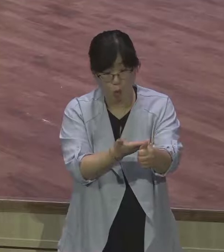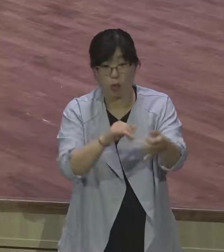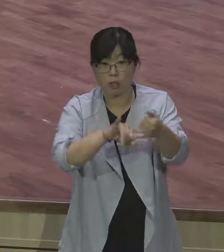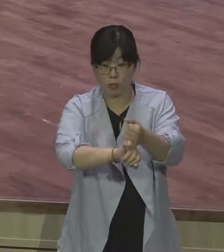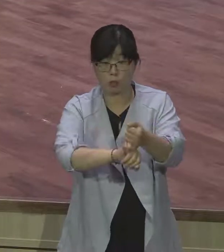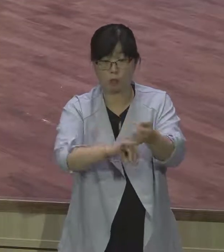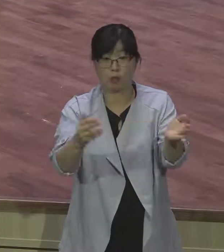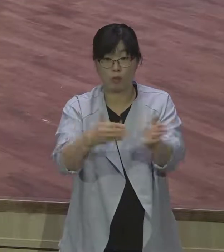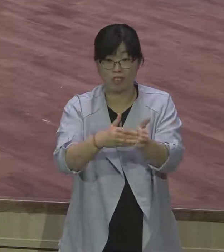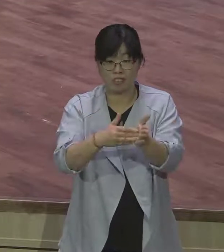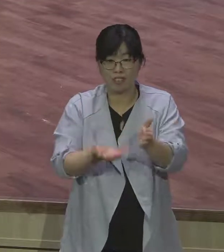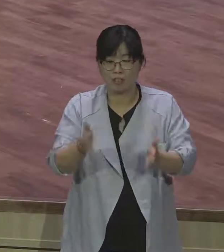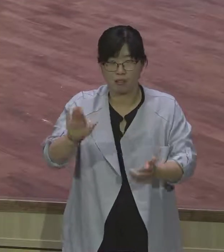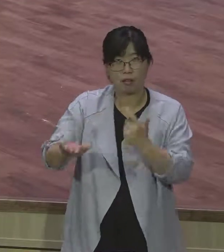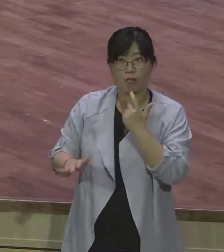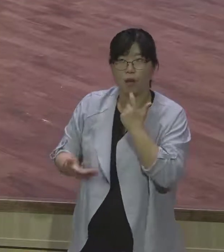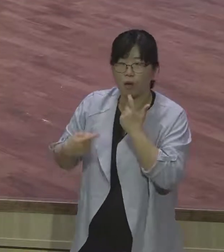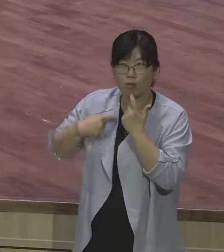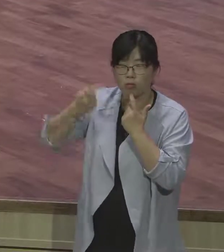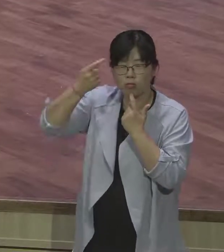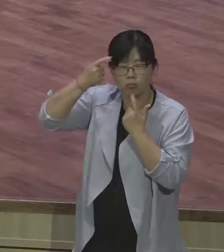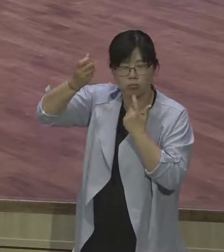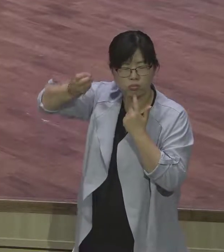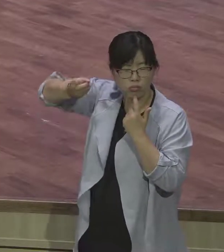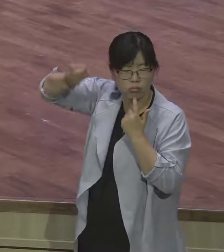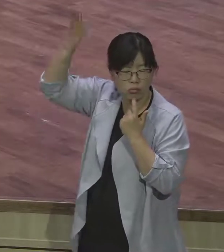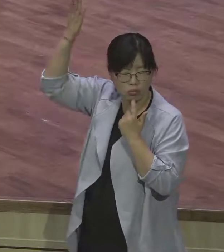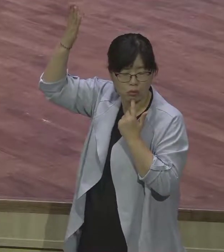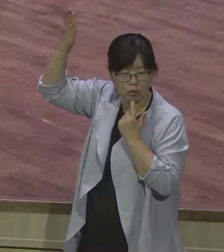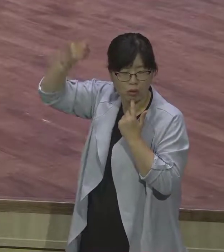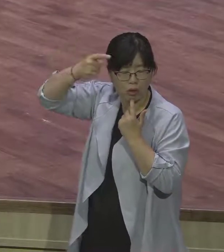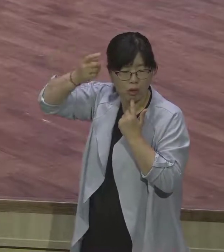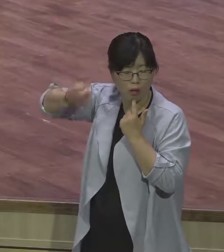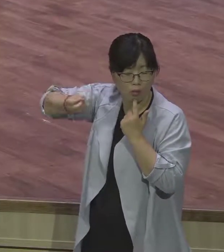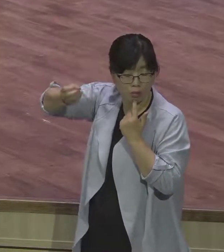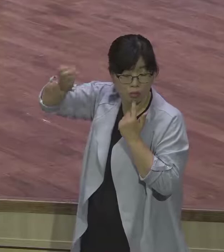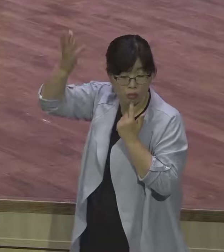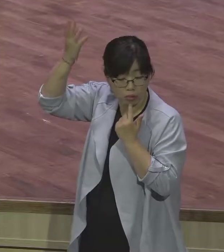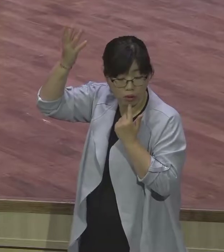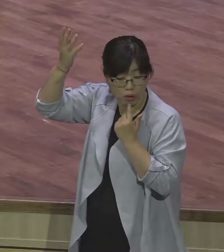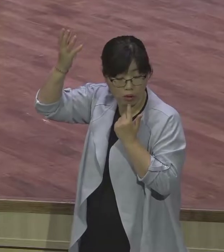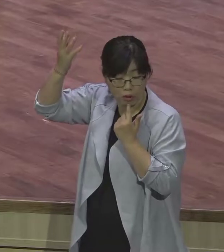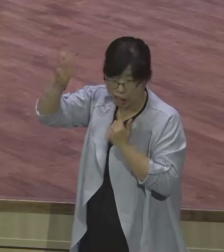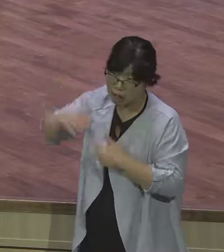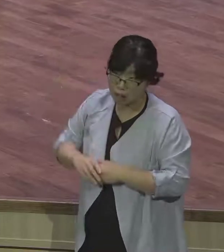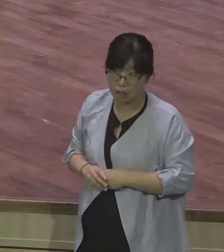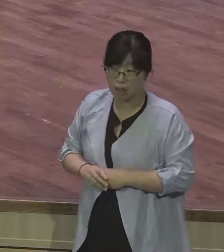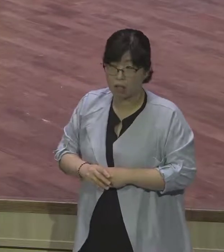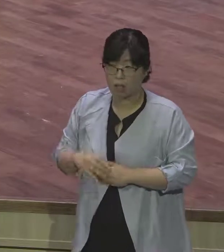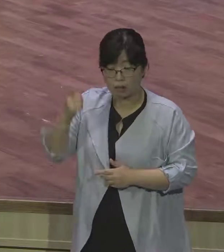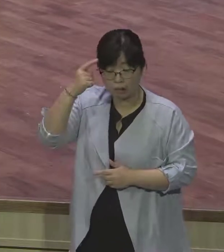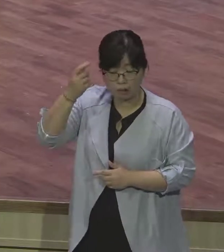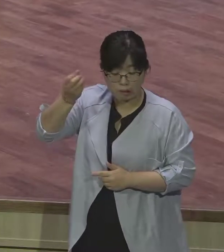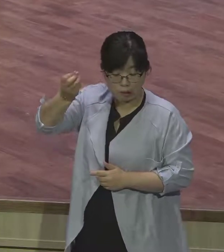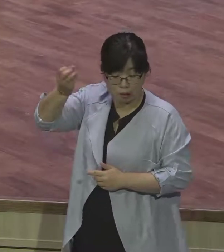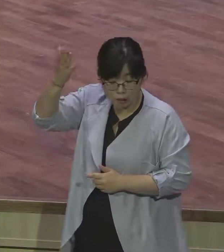20년이란 기간으로 벌어집니다. 7년이 아니에요. 20년을 벌어집니다. 지금 야곱을 보면